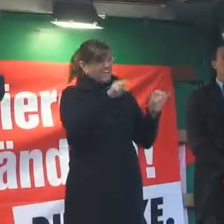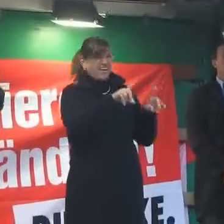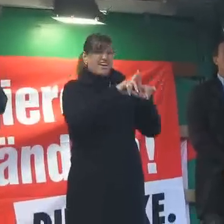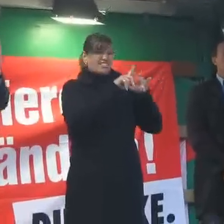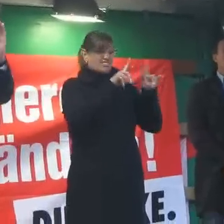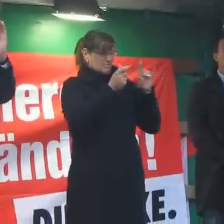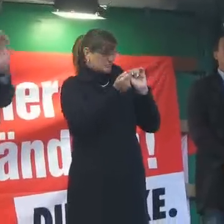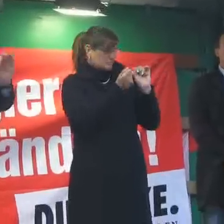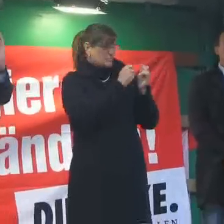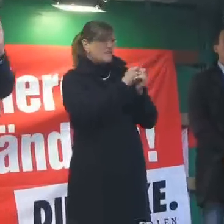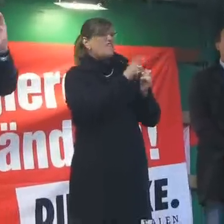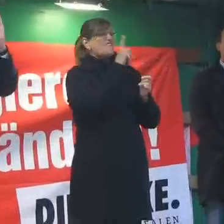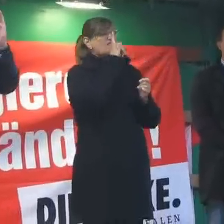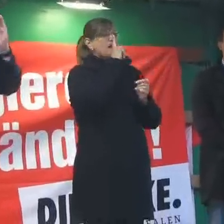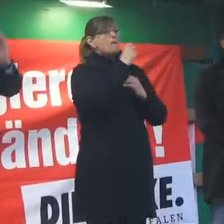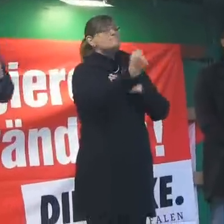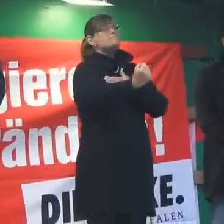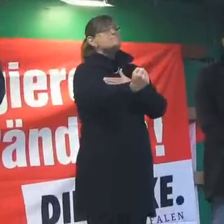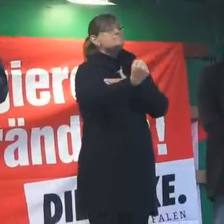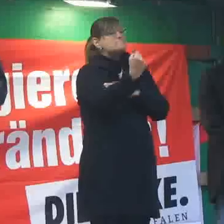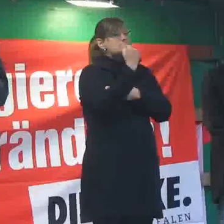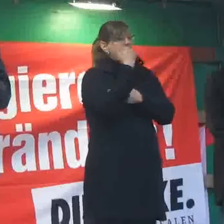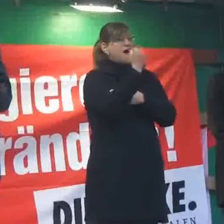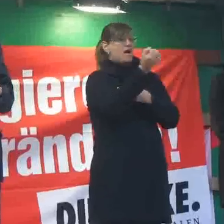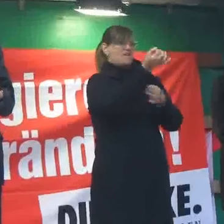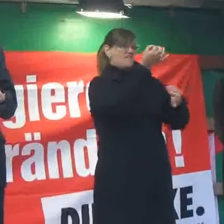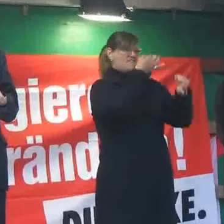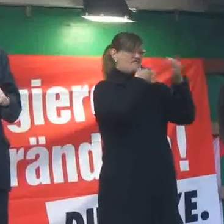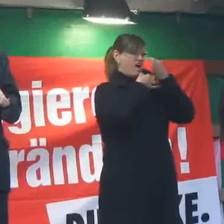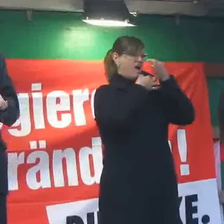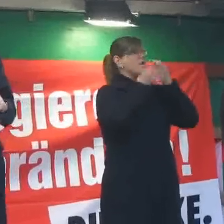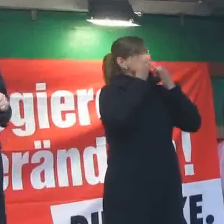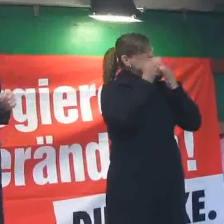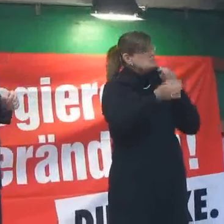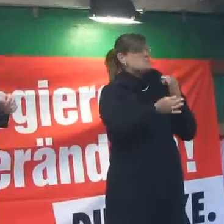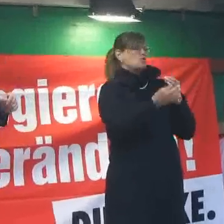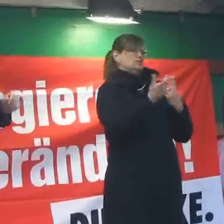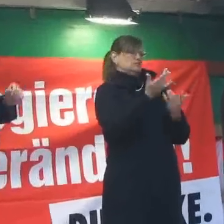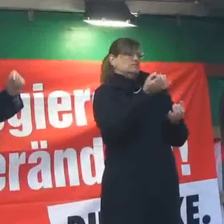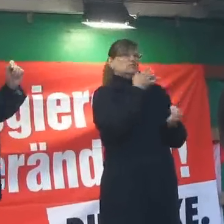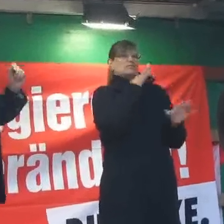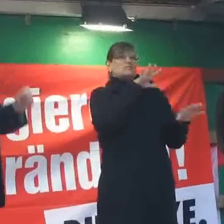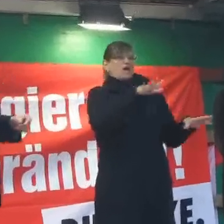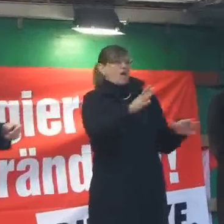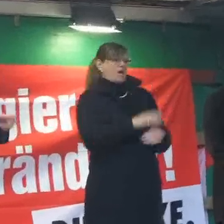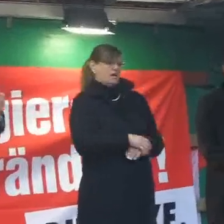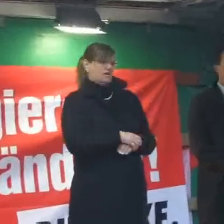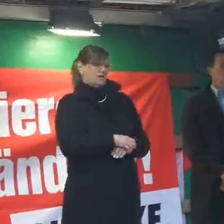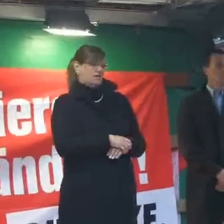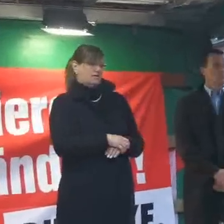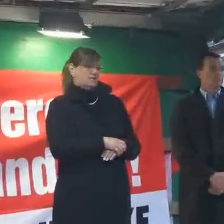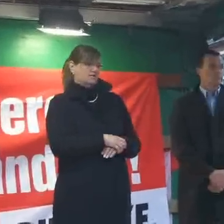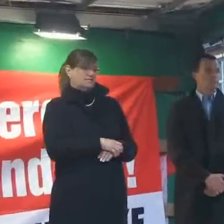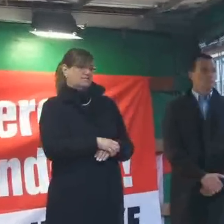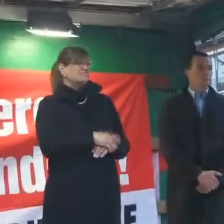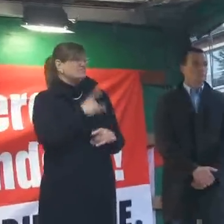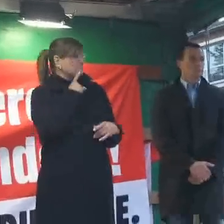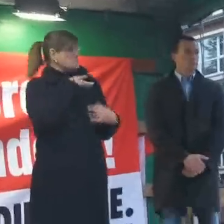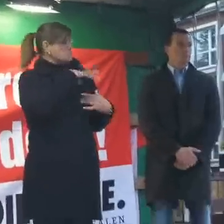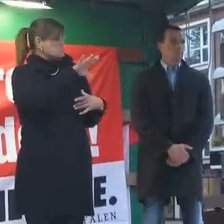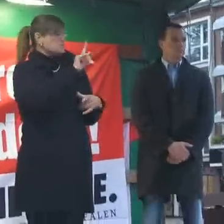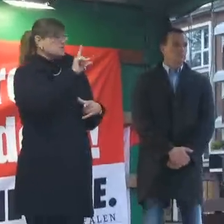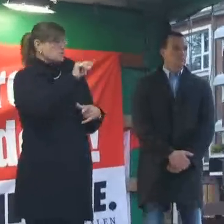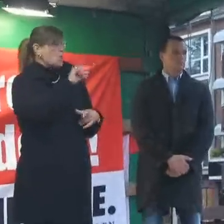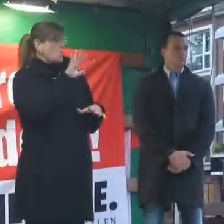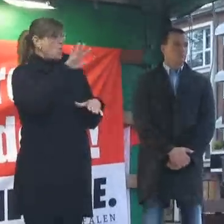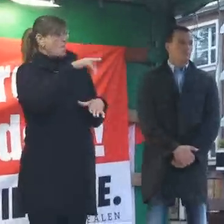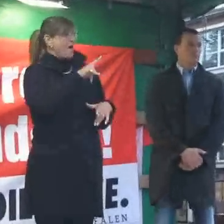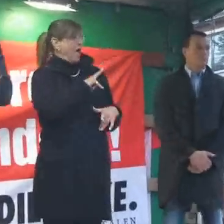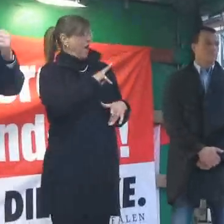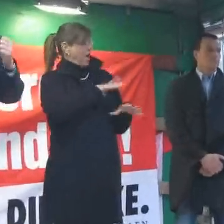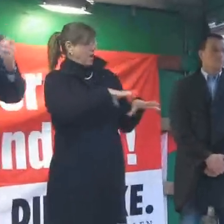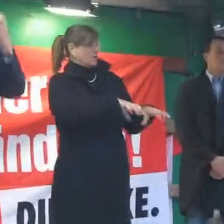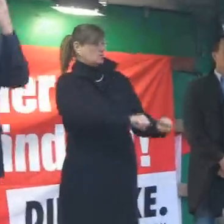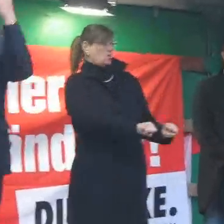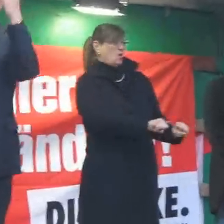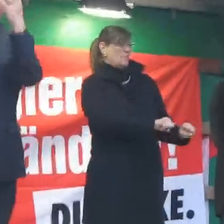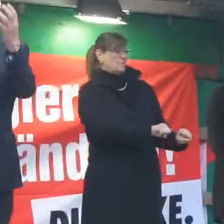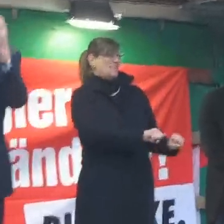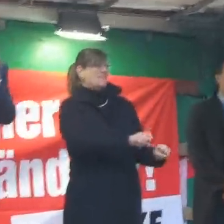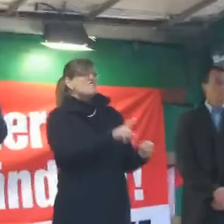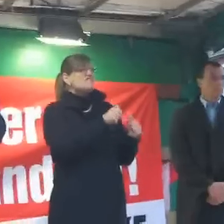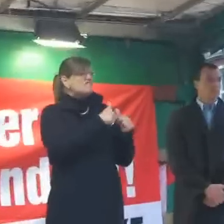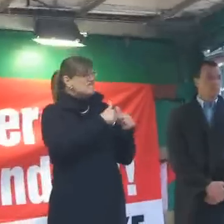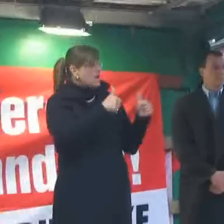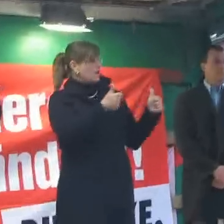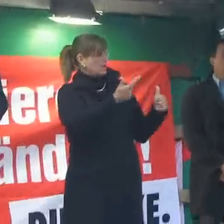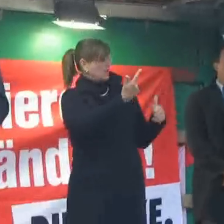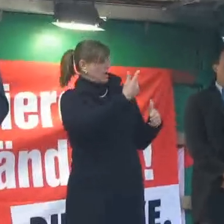die Machtfrage in der Gesellschaft stellt. Und die Machtfrage vermittelt sich über die Frage des Eigentums. Und über die Frage, wie